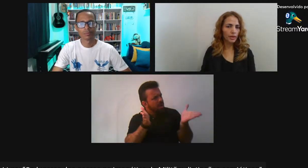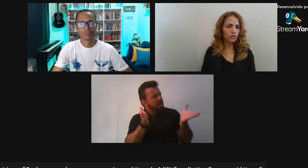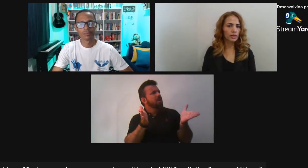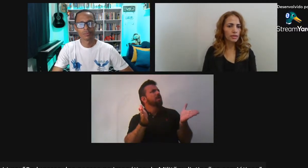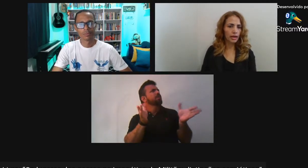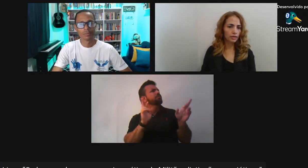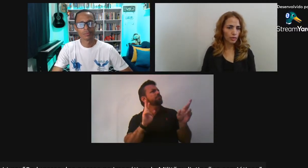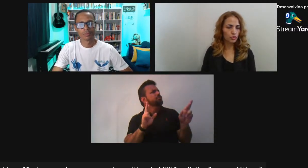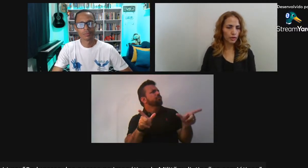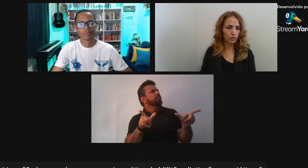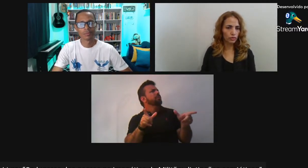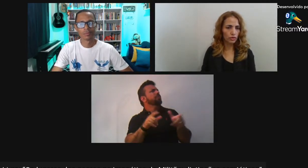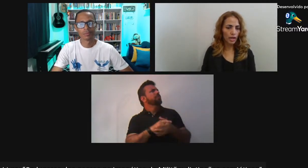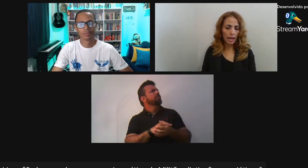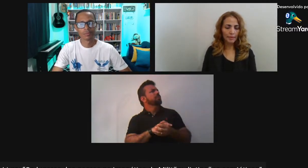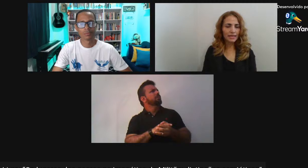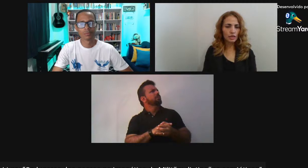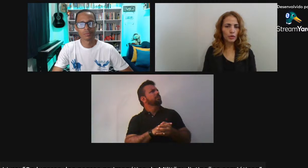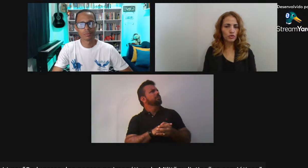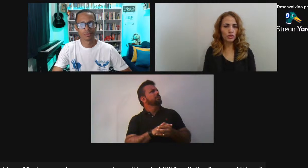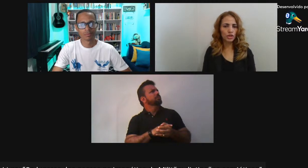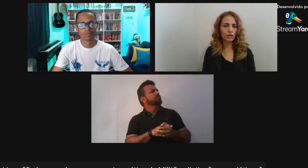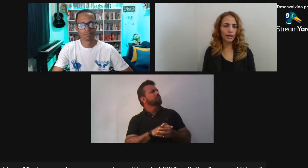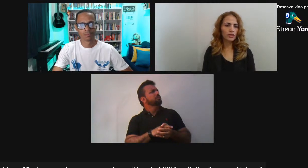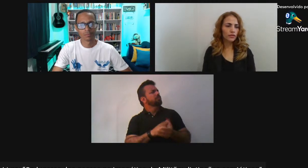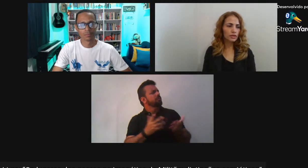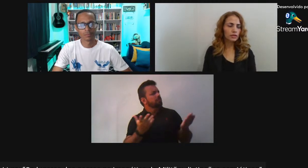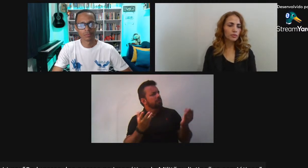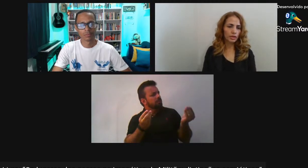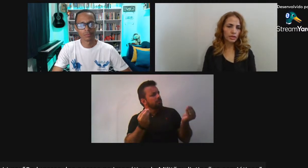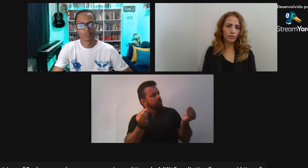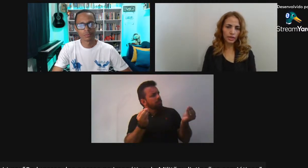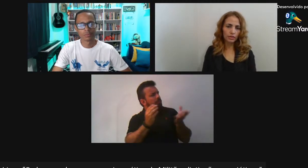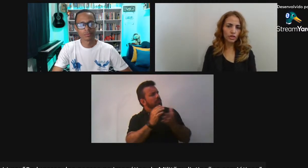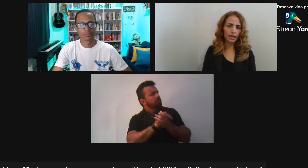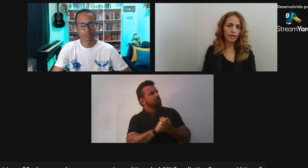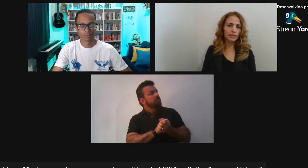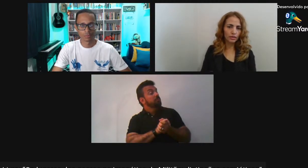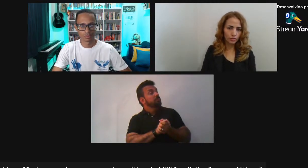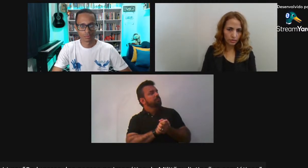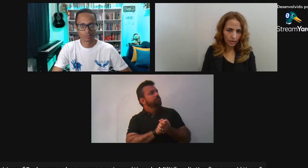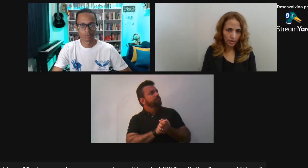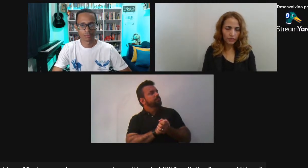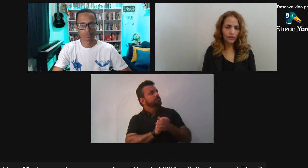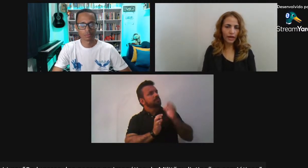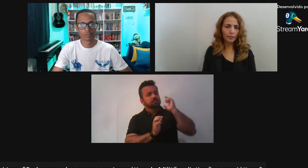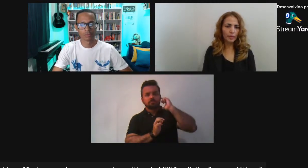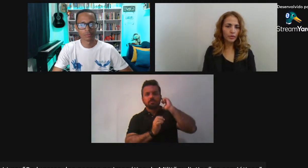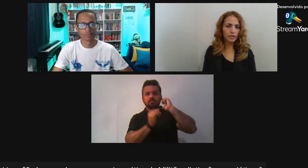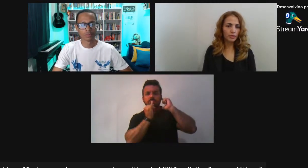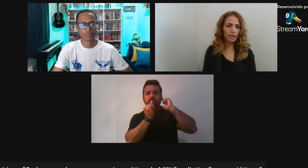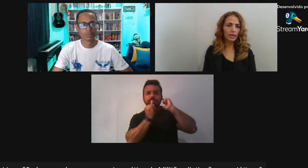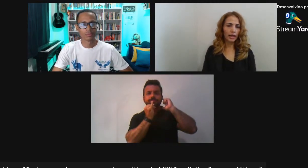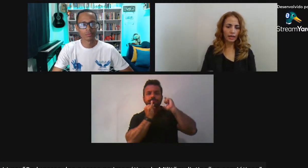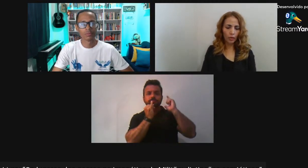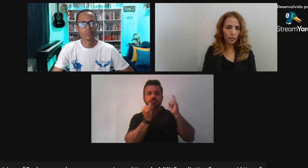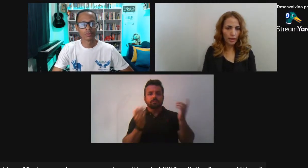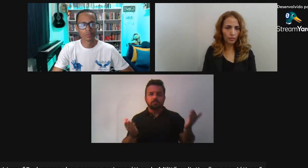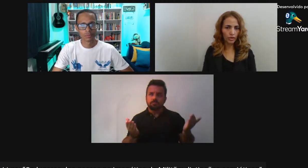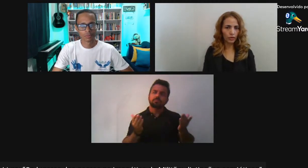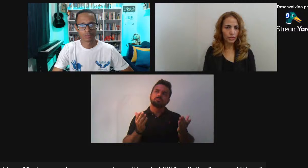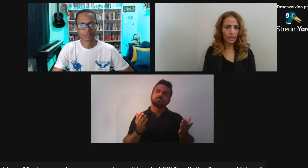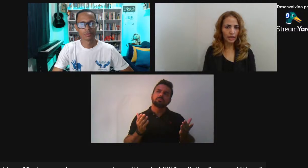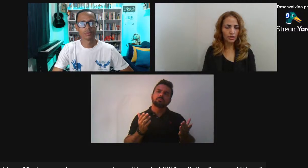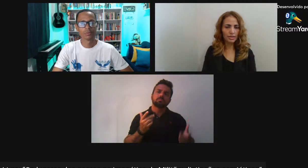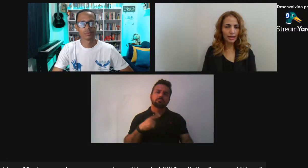Menos arriscado Menos perigoso Mas essas pessoas Chegam lá Às vezes Por exemplo Sai do jacarezinho E vai para a polícia militar É um